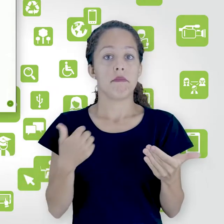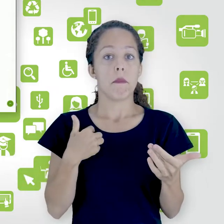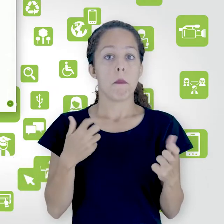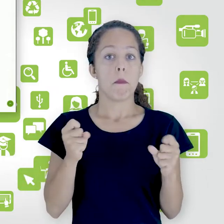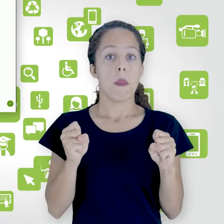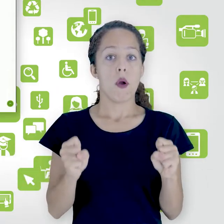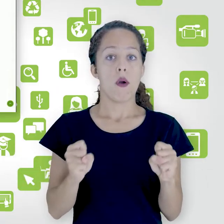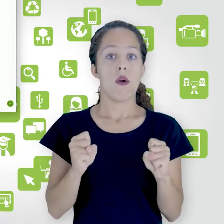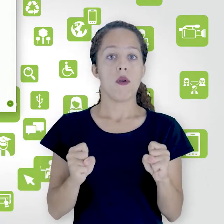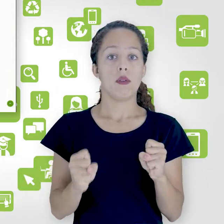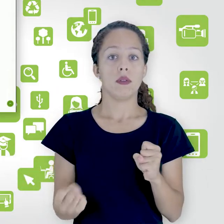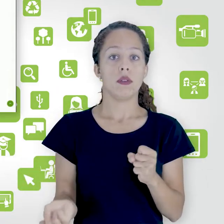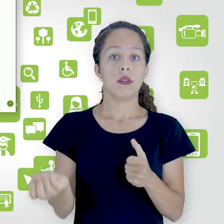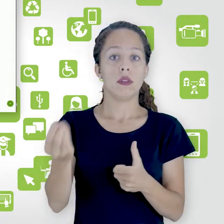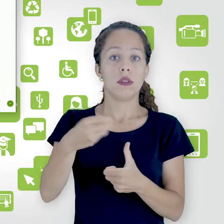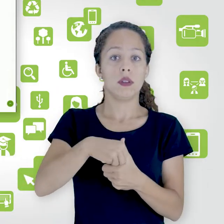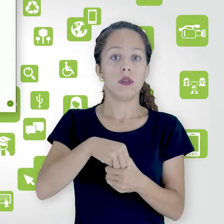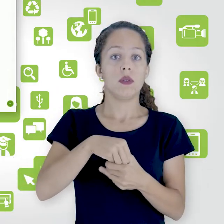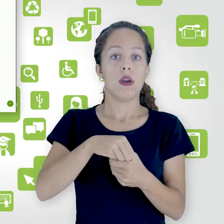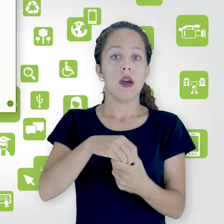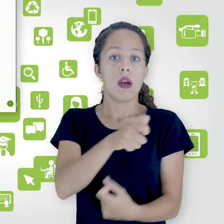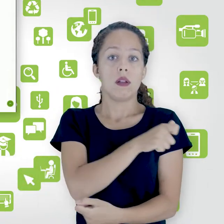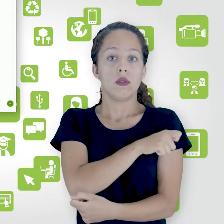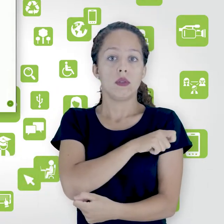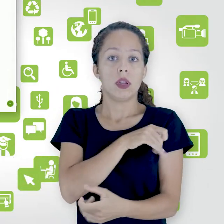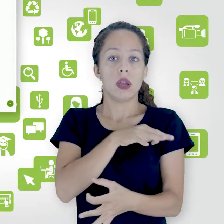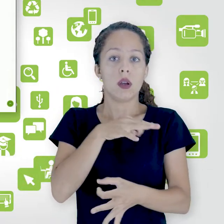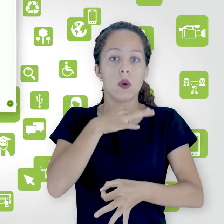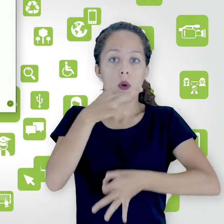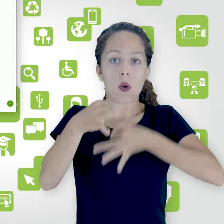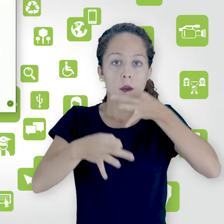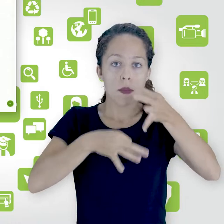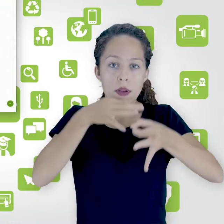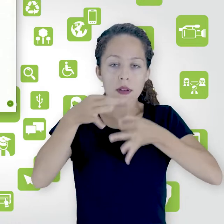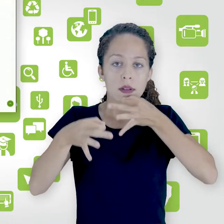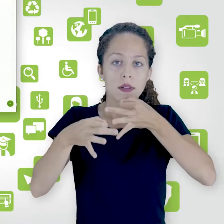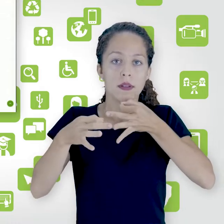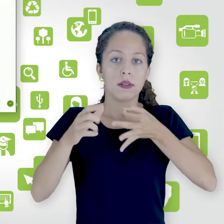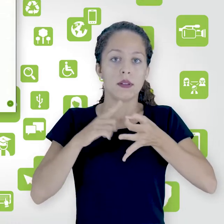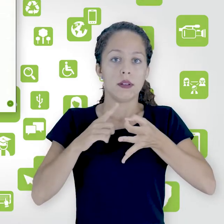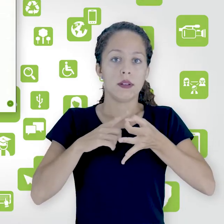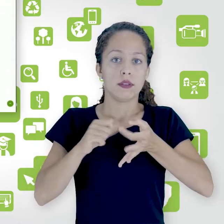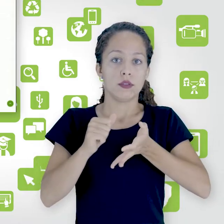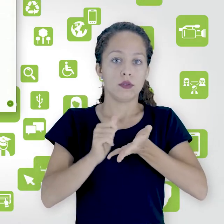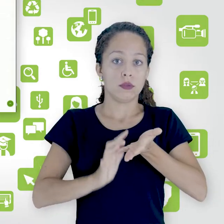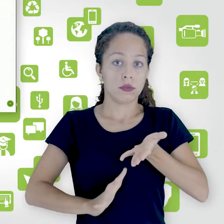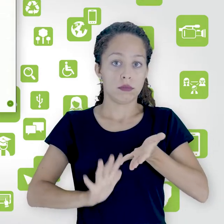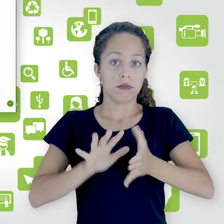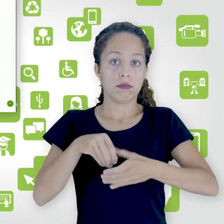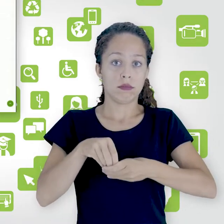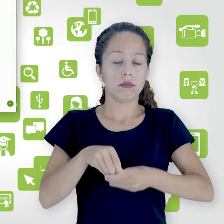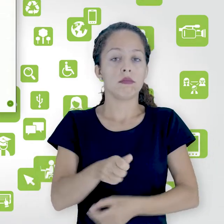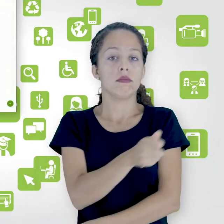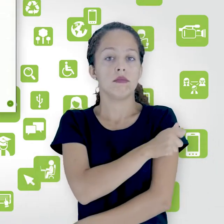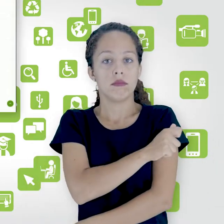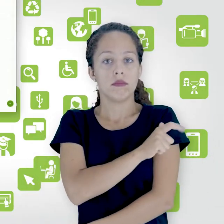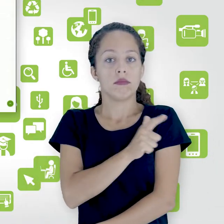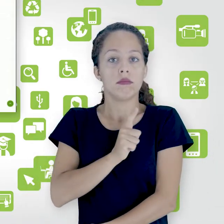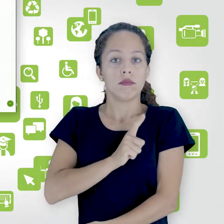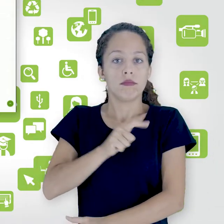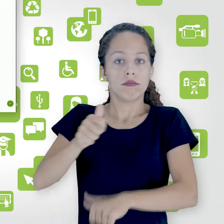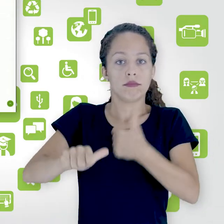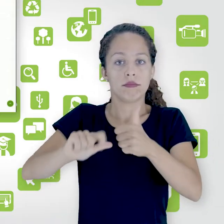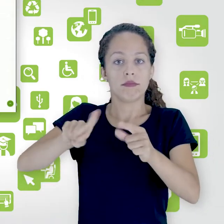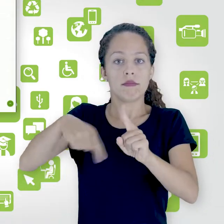querer que os alunos comentem. Pode fazer parte da minha atividade que os alunos analisem e